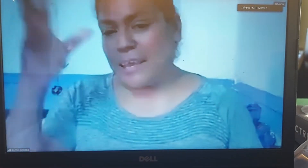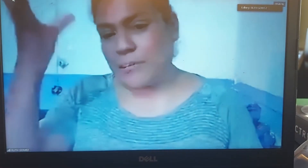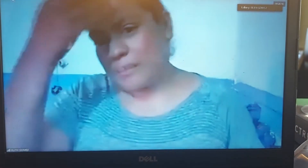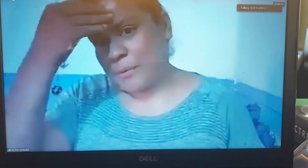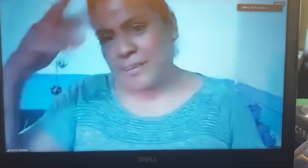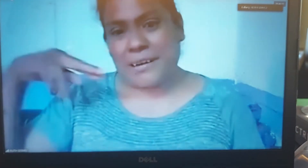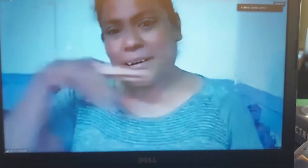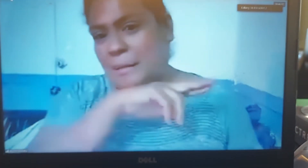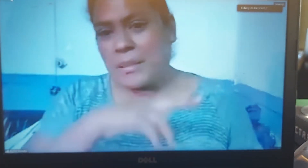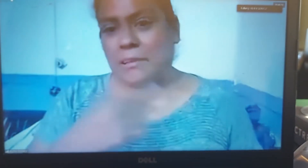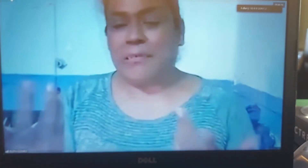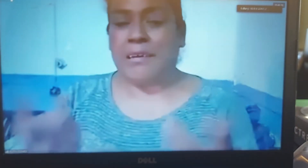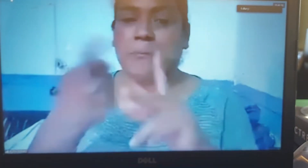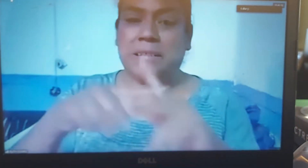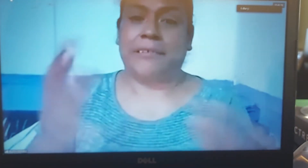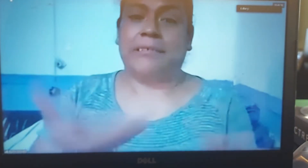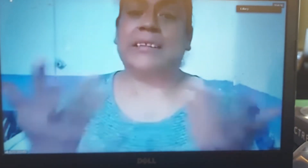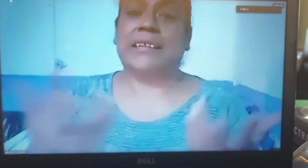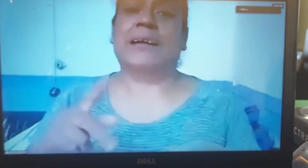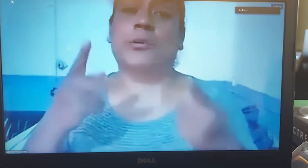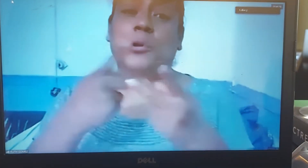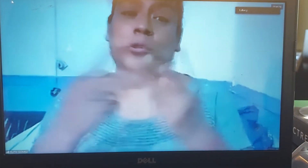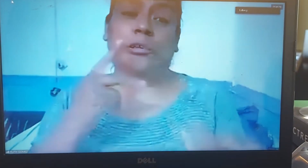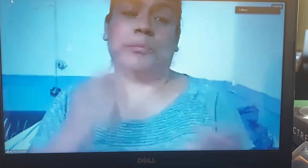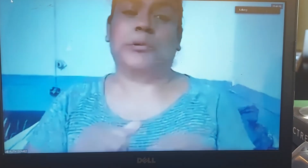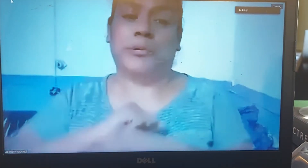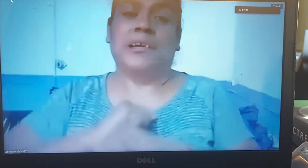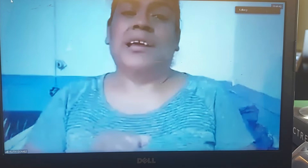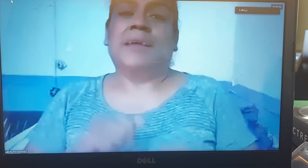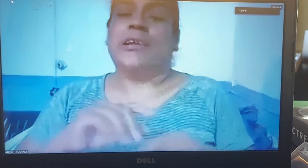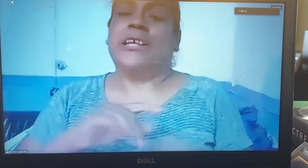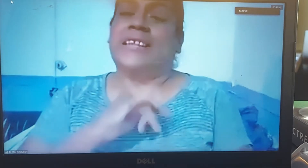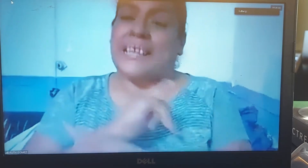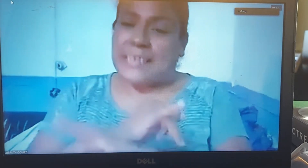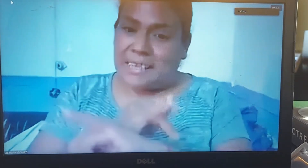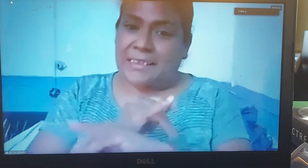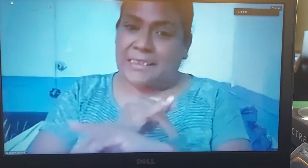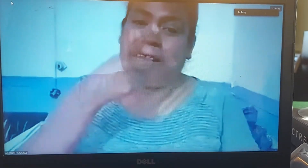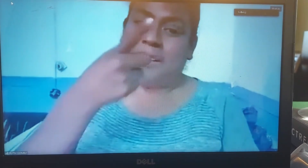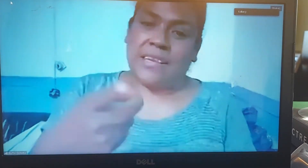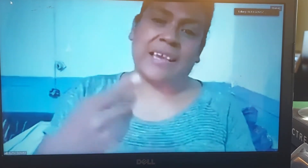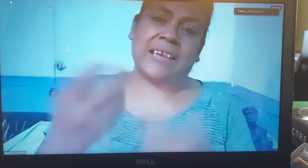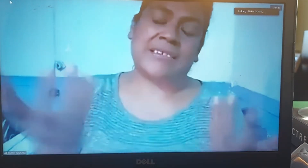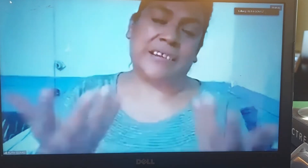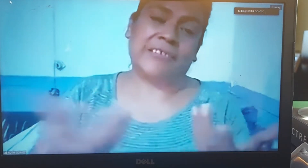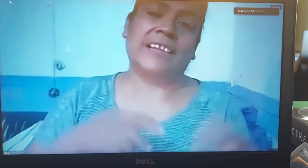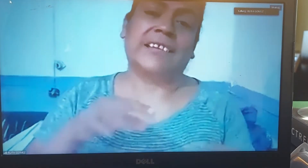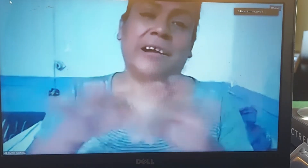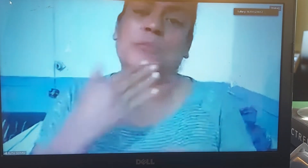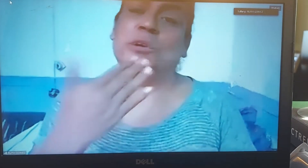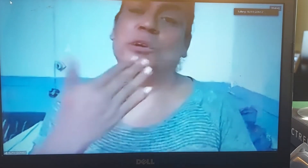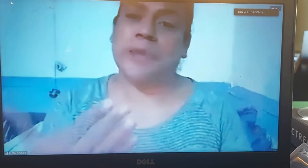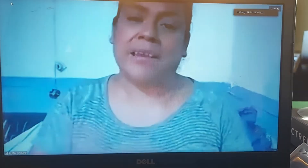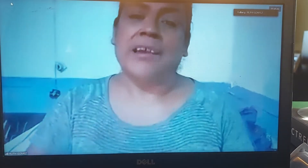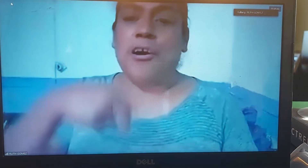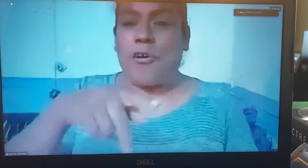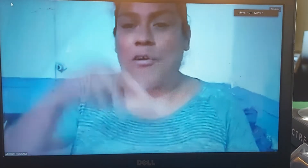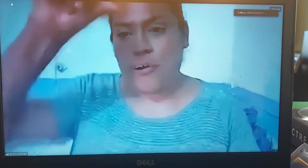aprenden rápido y empezaron a entregar producto por internet y ahí hicieron el trabajo muy bien, hoy